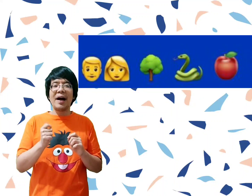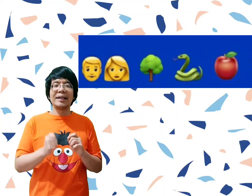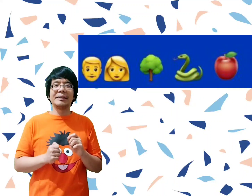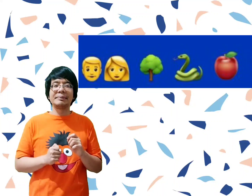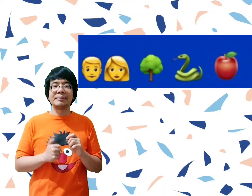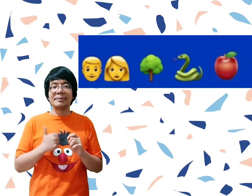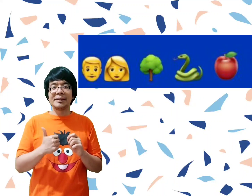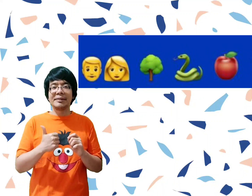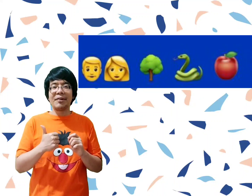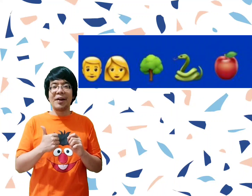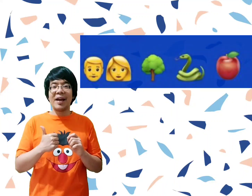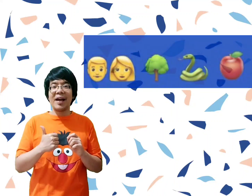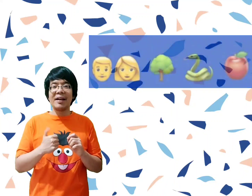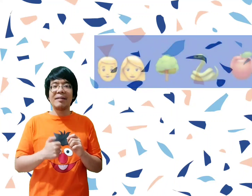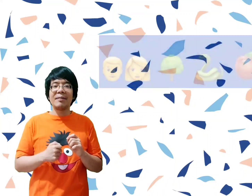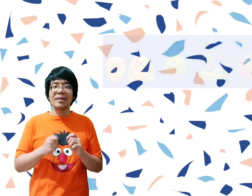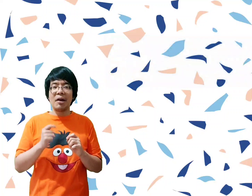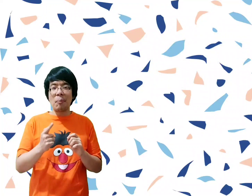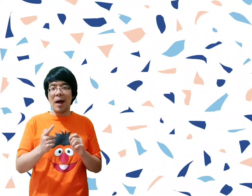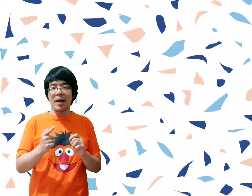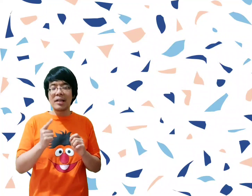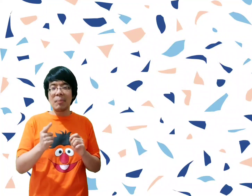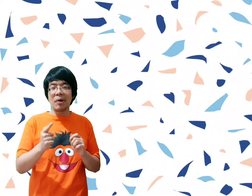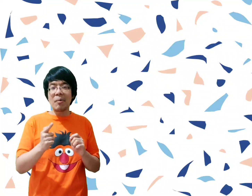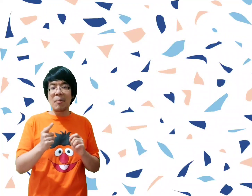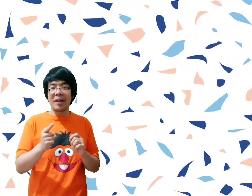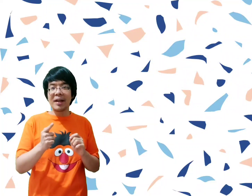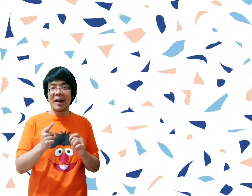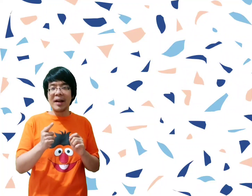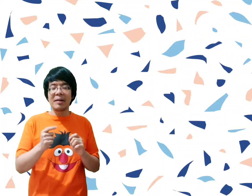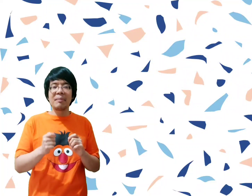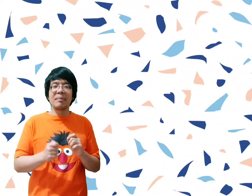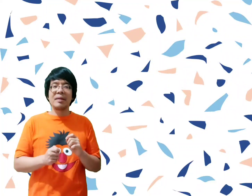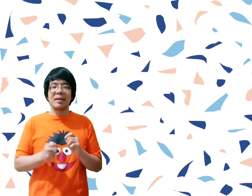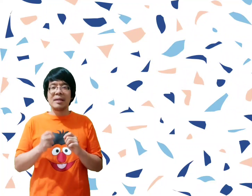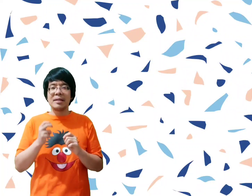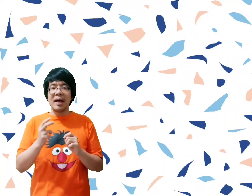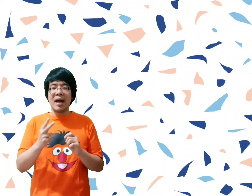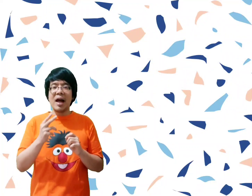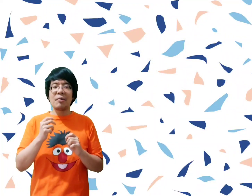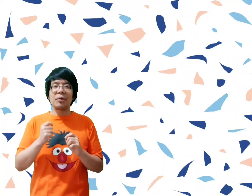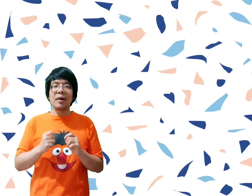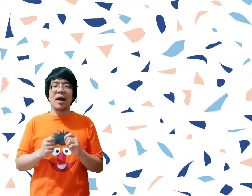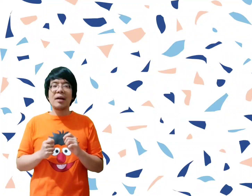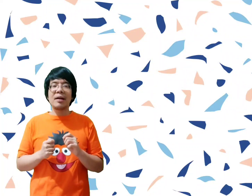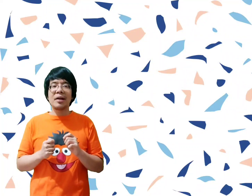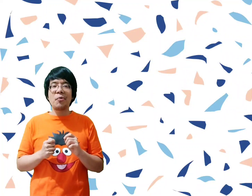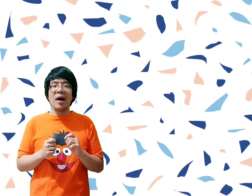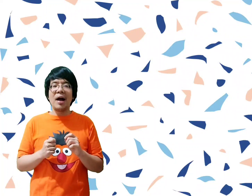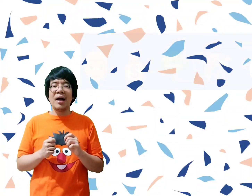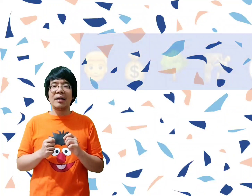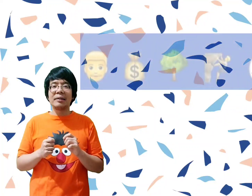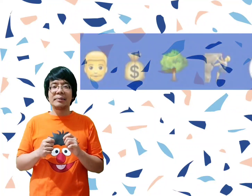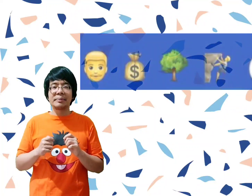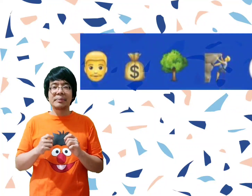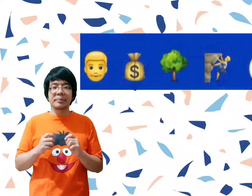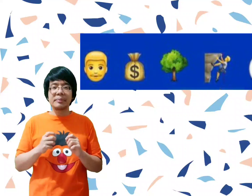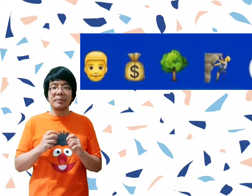Hawa. Oke kan? Jangan lupa dijawab di kolom komentar ya. Sekarang untuk yang kedua.